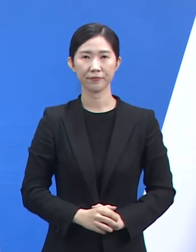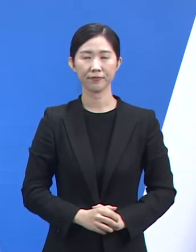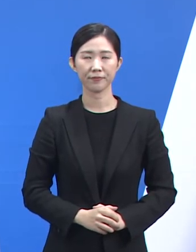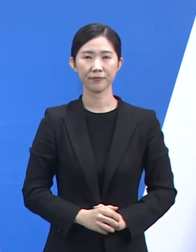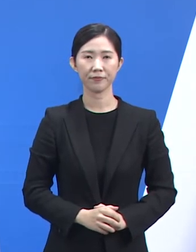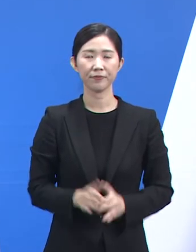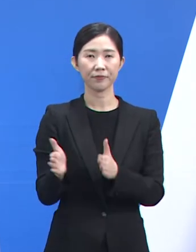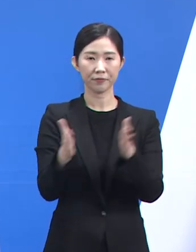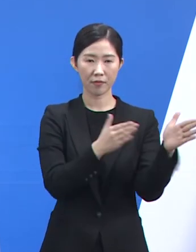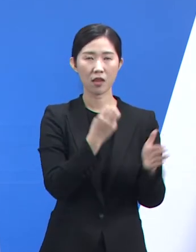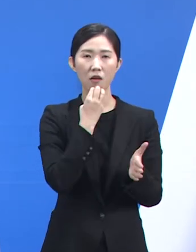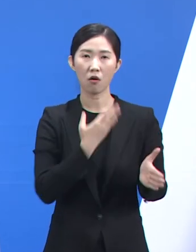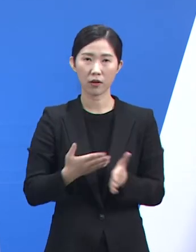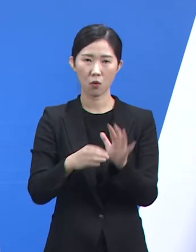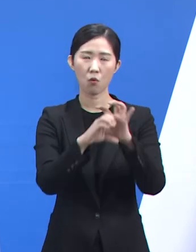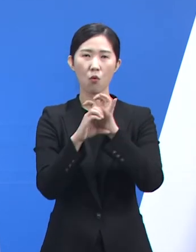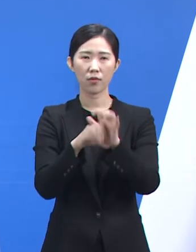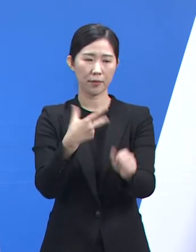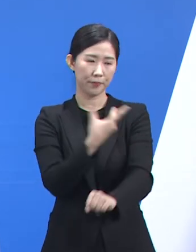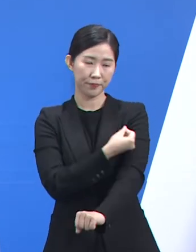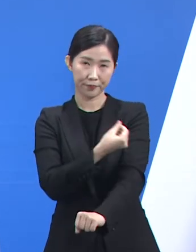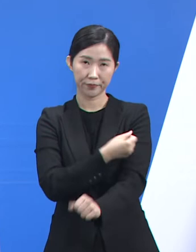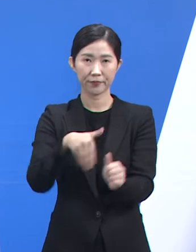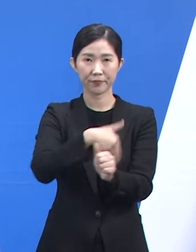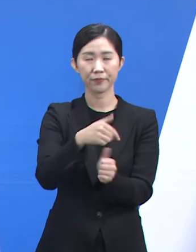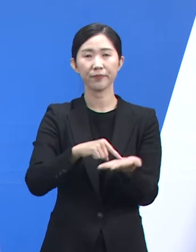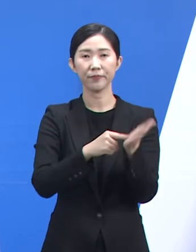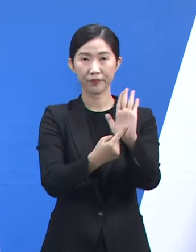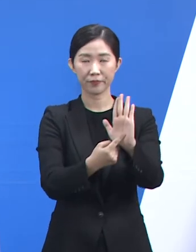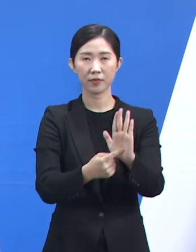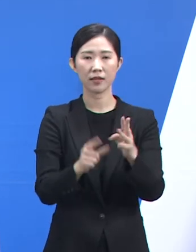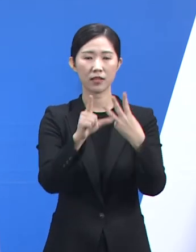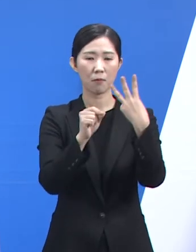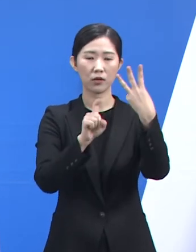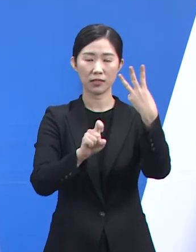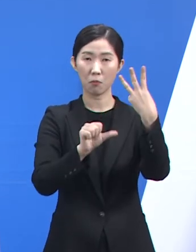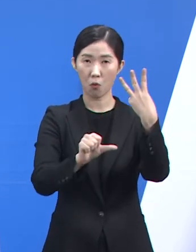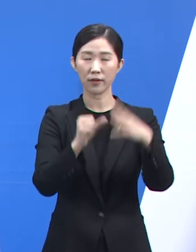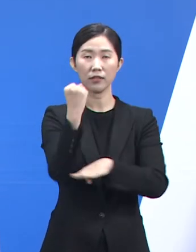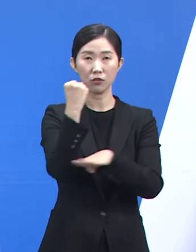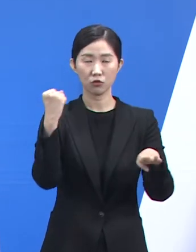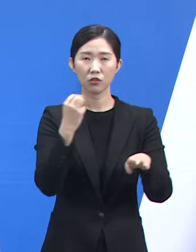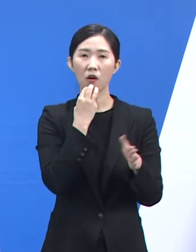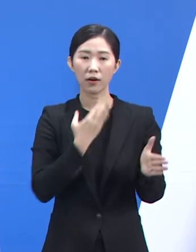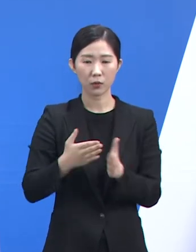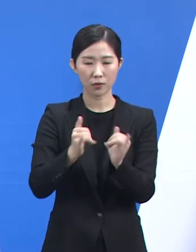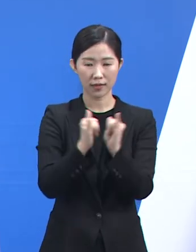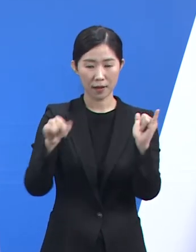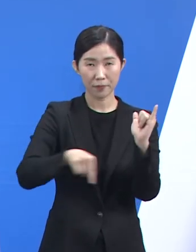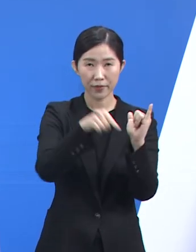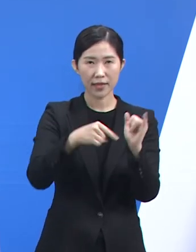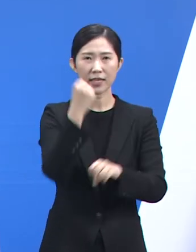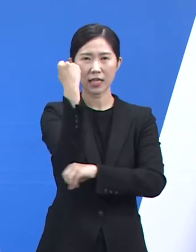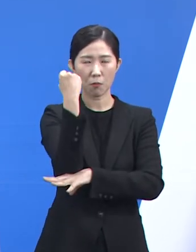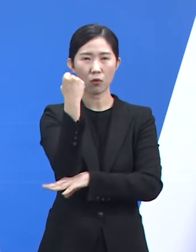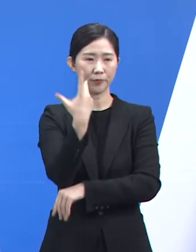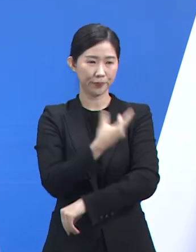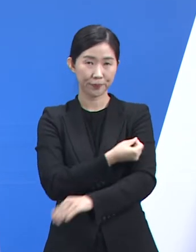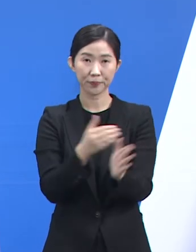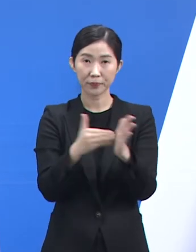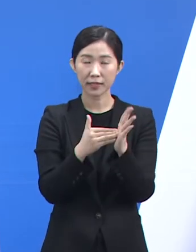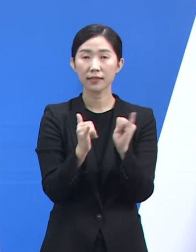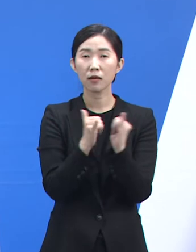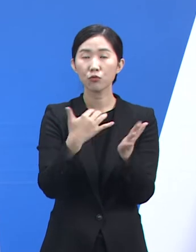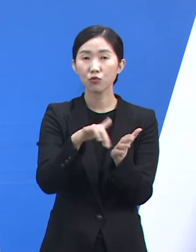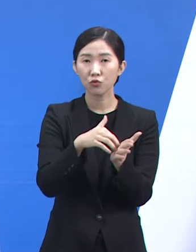다음은 경기도 코로나19 예방접종 현황입니다. 3월 15일 0시 기준 경기도민 가운데 코로나19 기본접종을 완료한 사람은